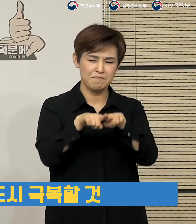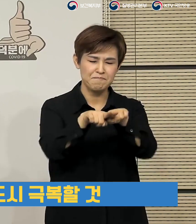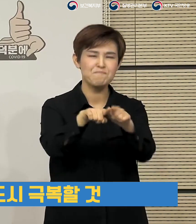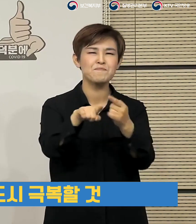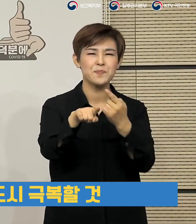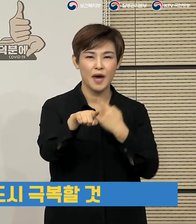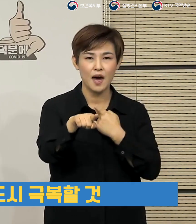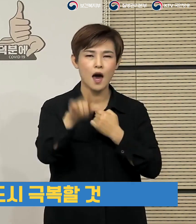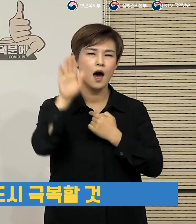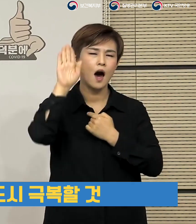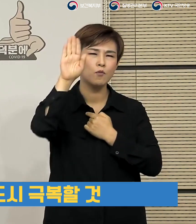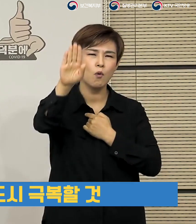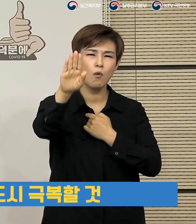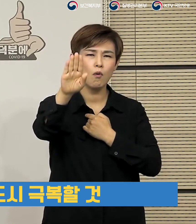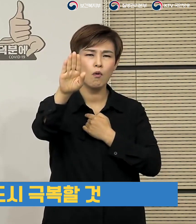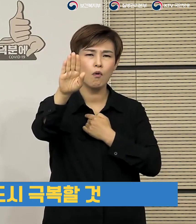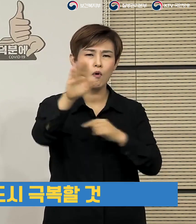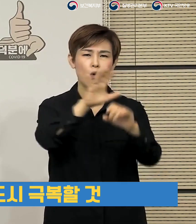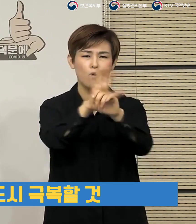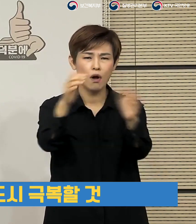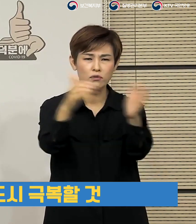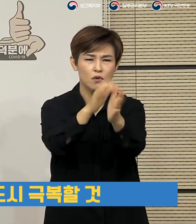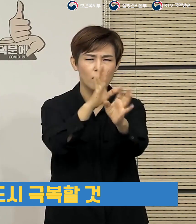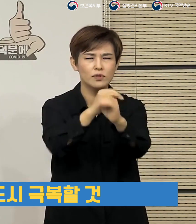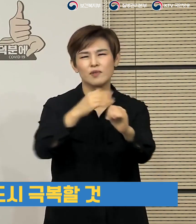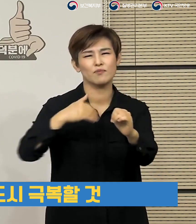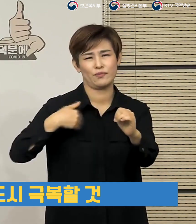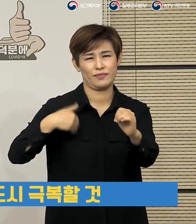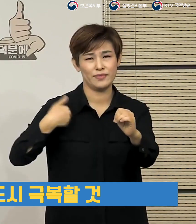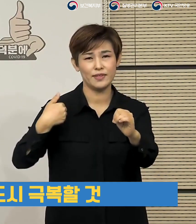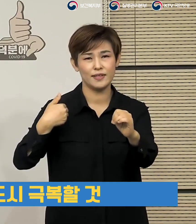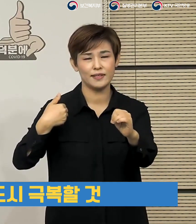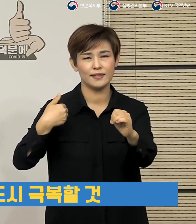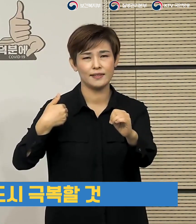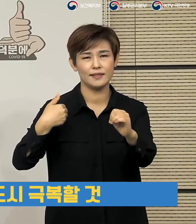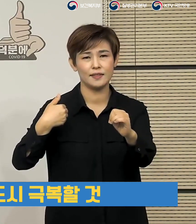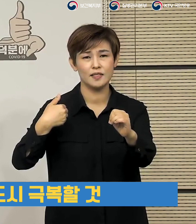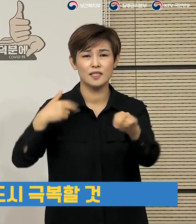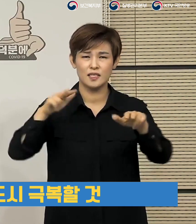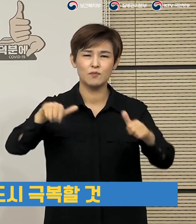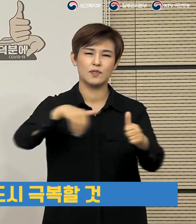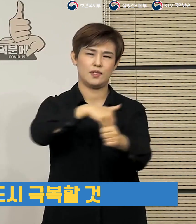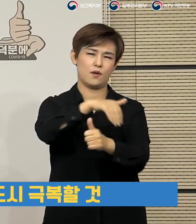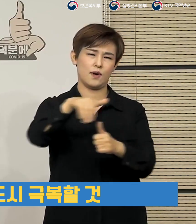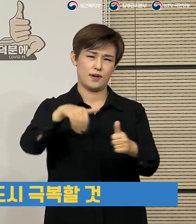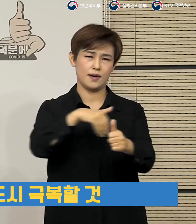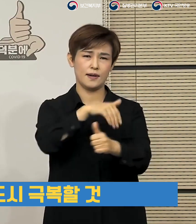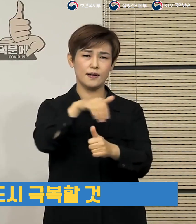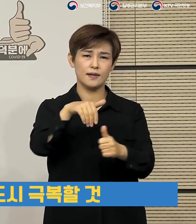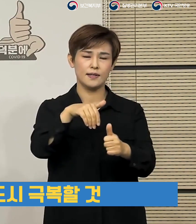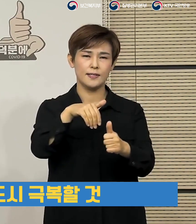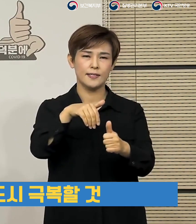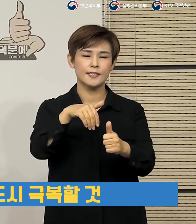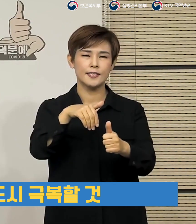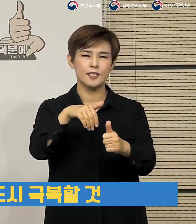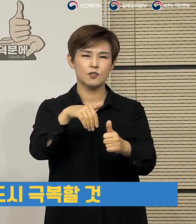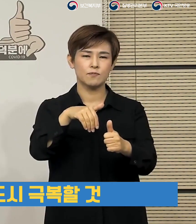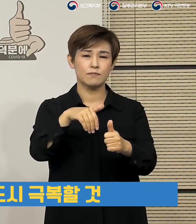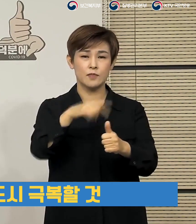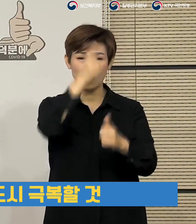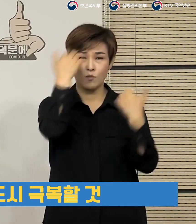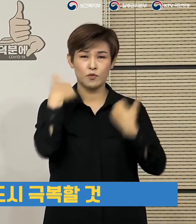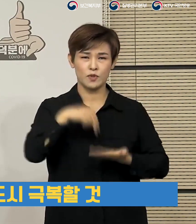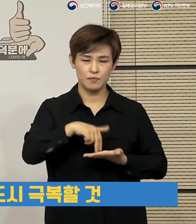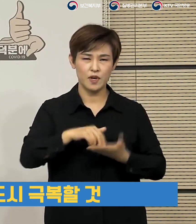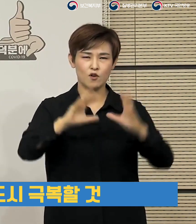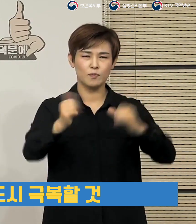앞으로 또 얼마나 더 함께해야 할지 모를 코로나19와의 지난한 싸움의 길을 정부는